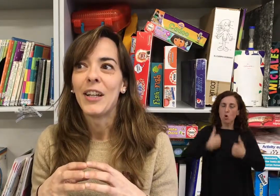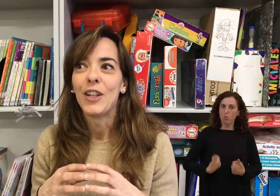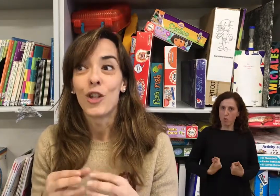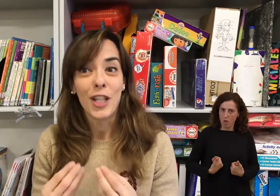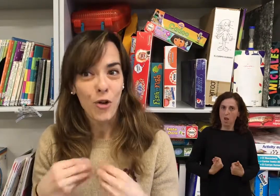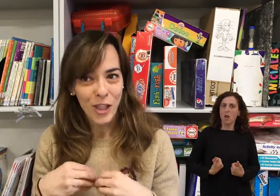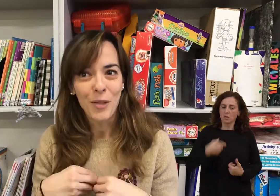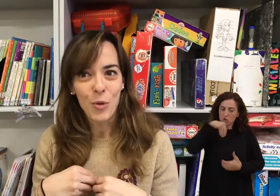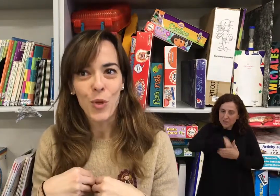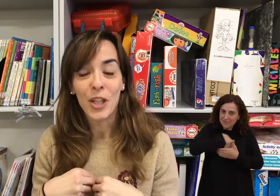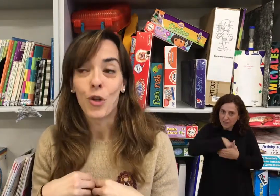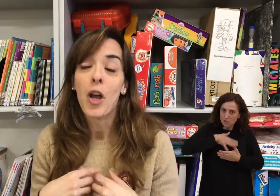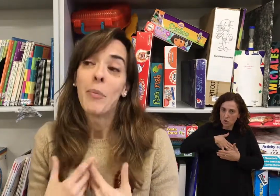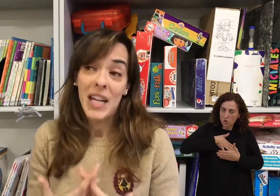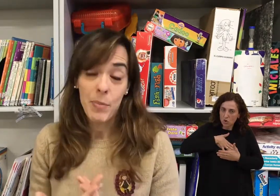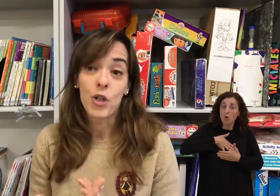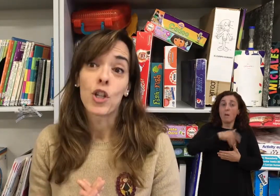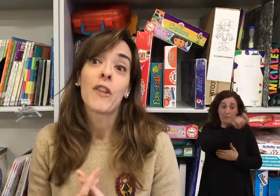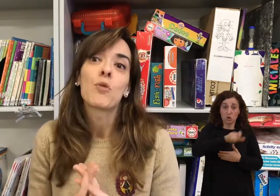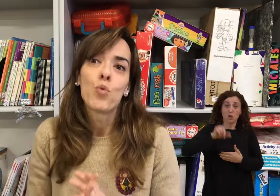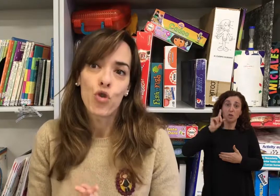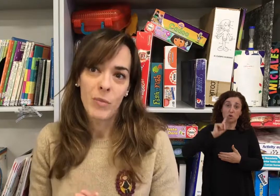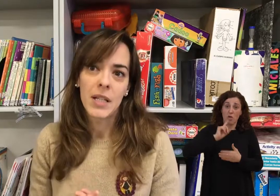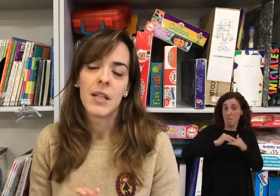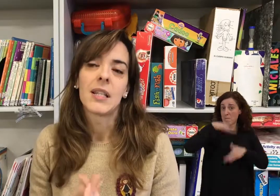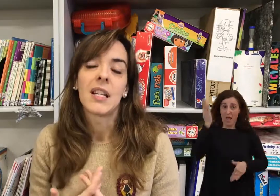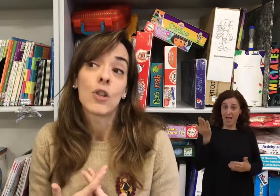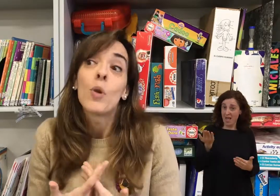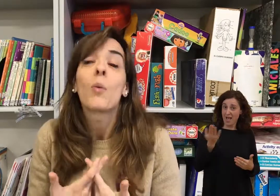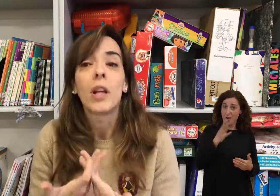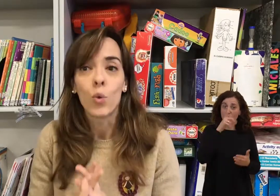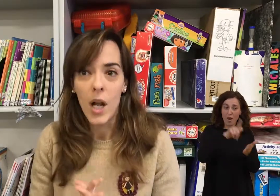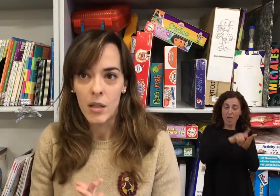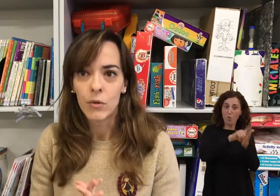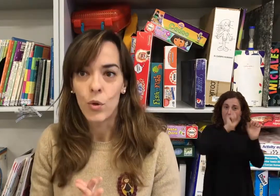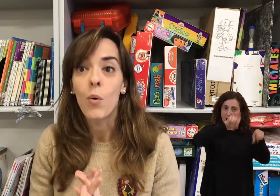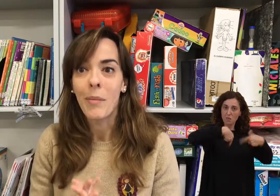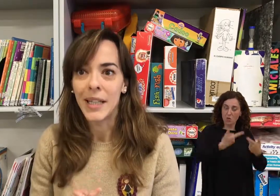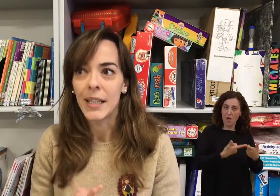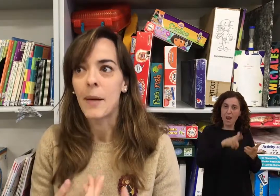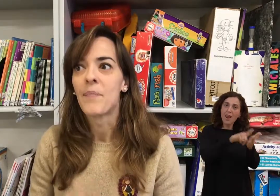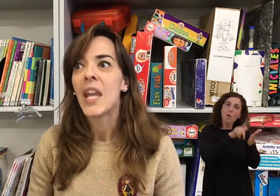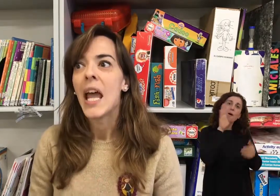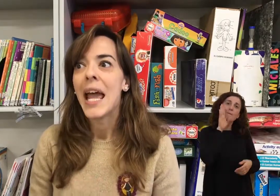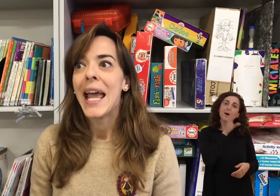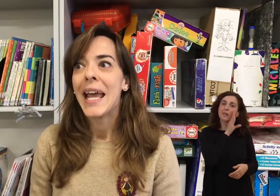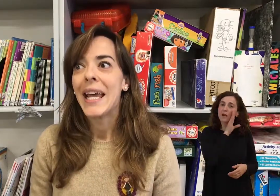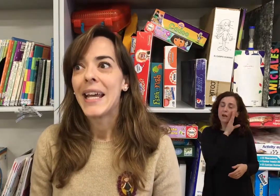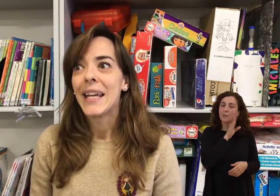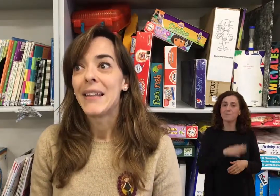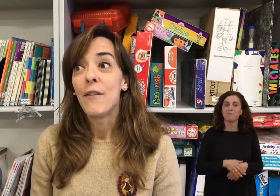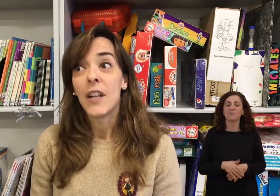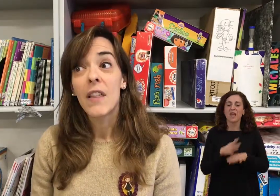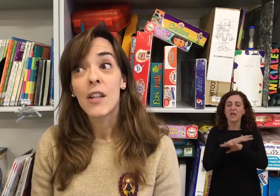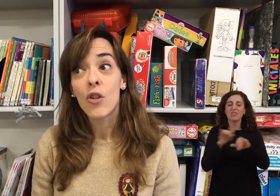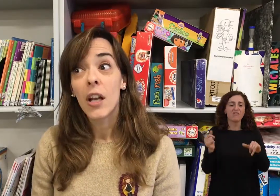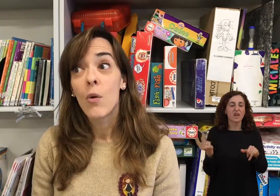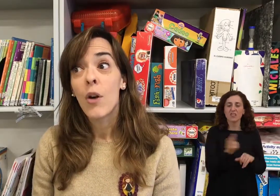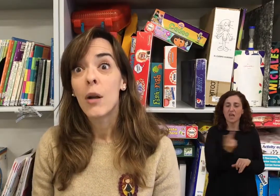Entonces es algo que tenemos muy dentro. Para las personas sordas, mucho más. Es su lengua natural, su lengua materna. ¿Diferencias con la lengua oral?